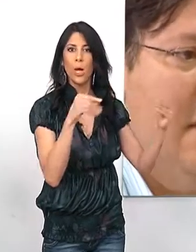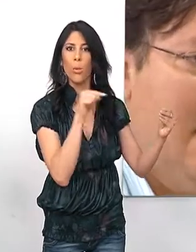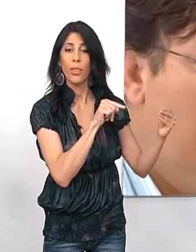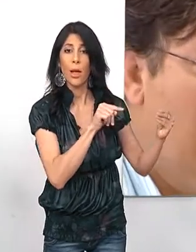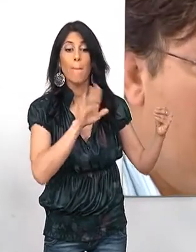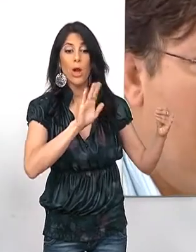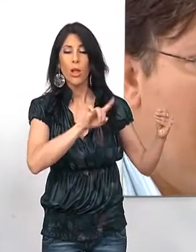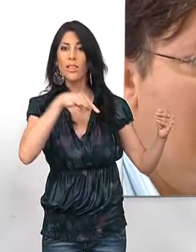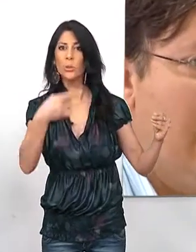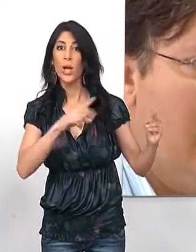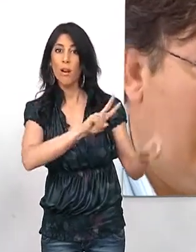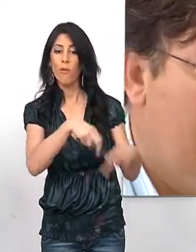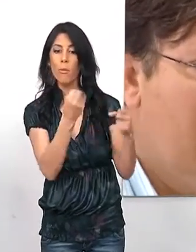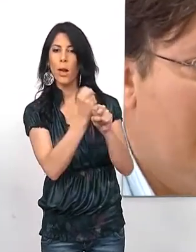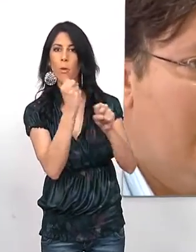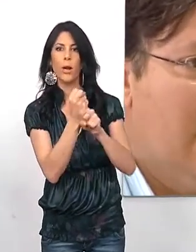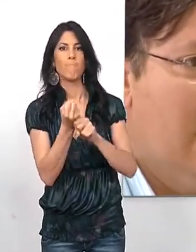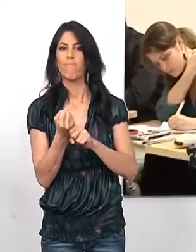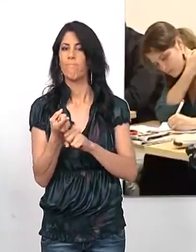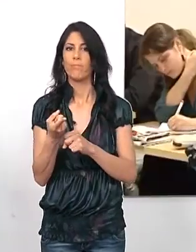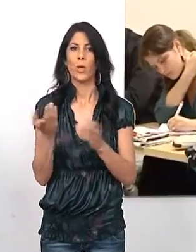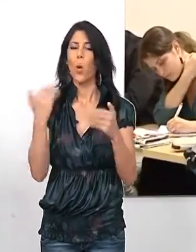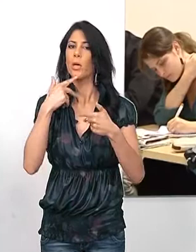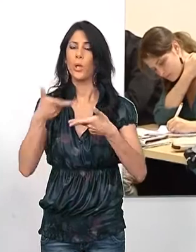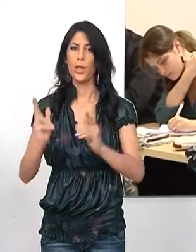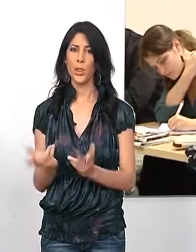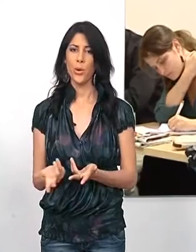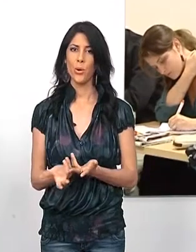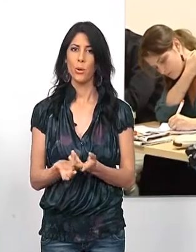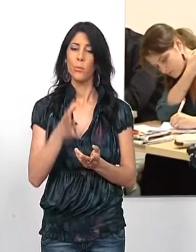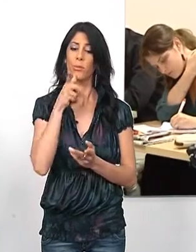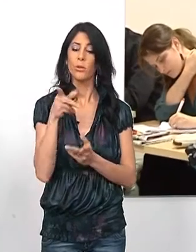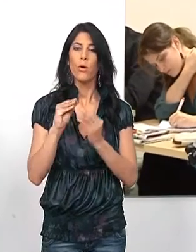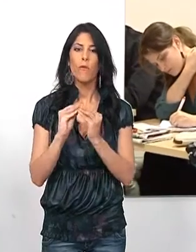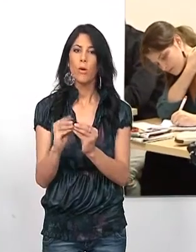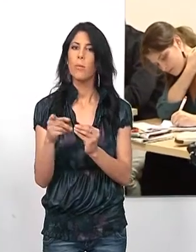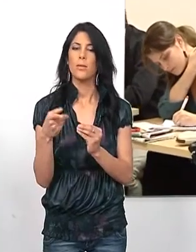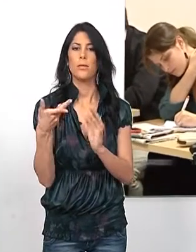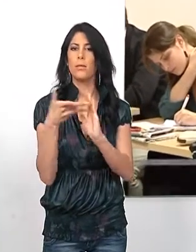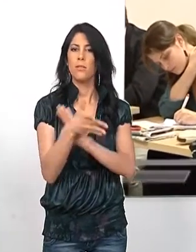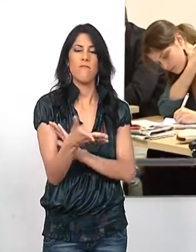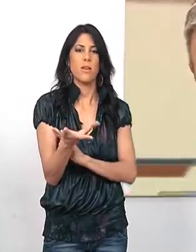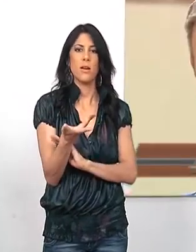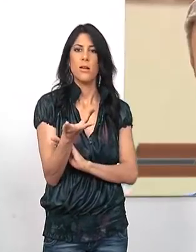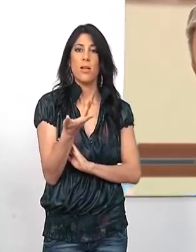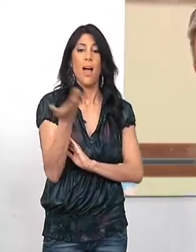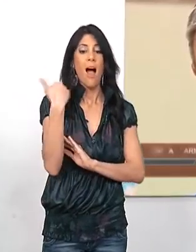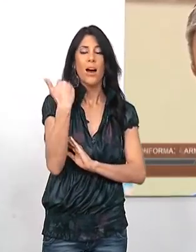Andalucía. Después de la reforma laboral, no se requiera autorización. De esta forma, donde el sentido común sugiere que no se